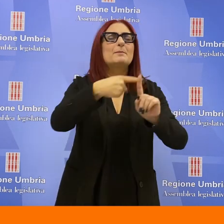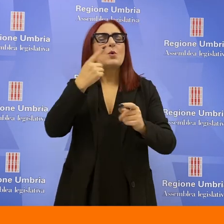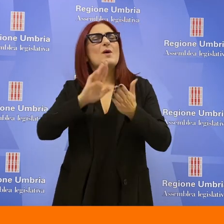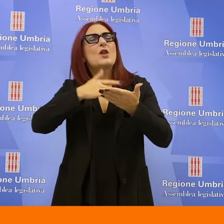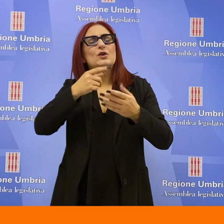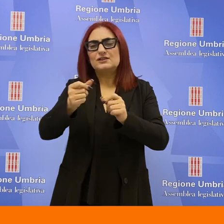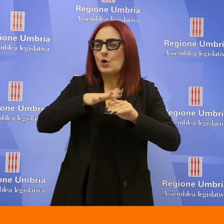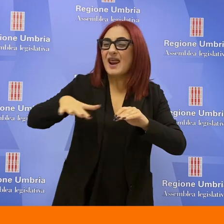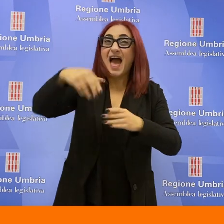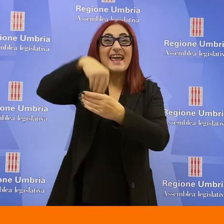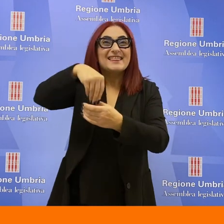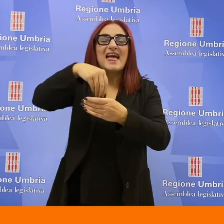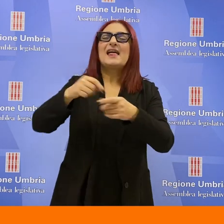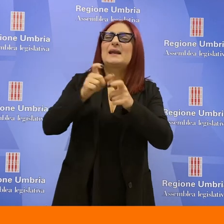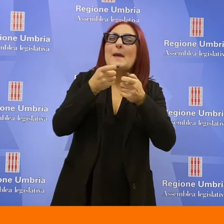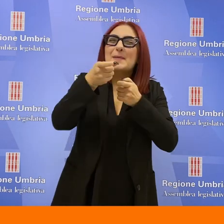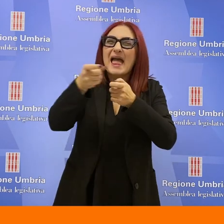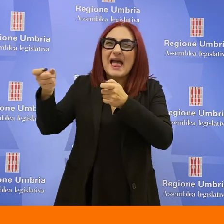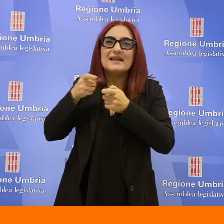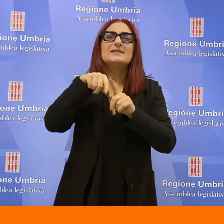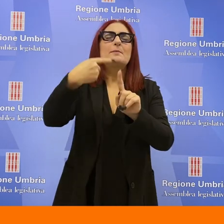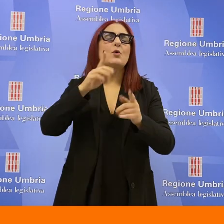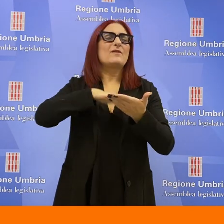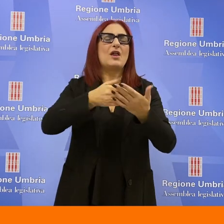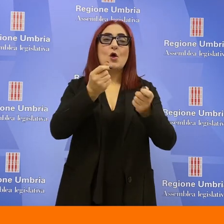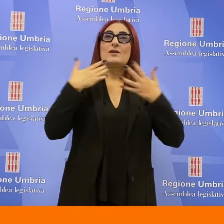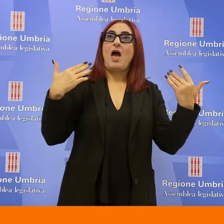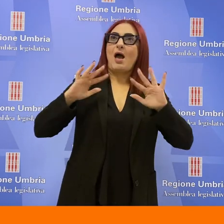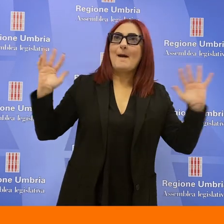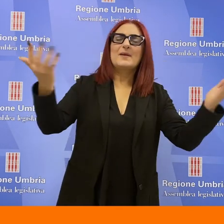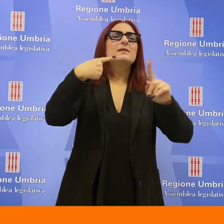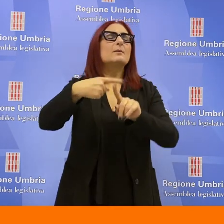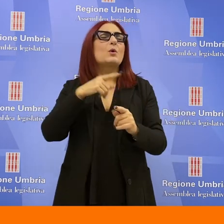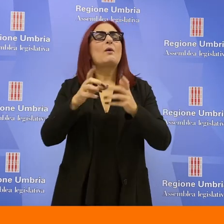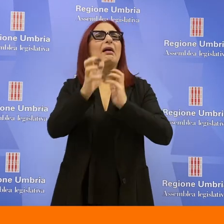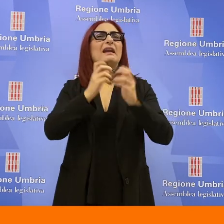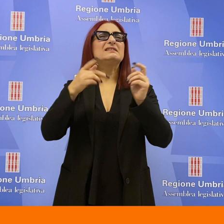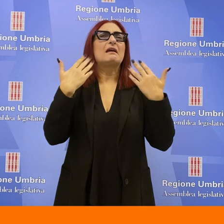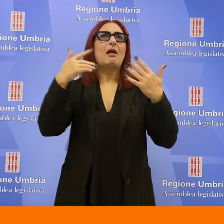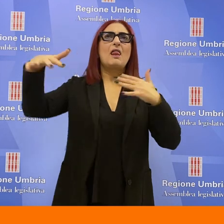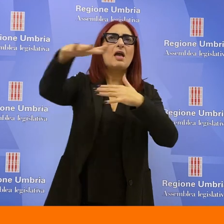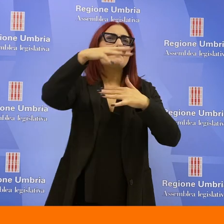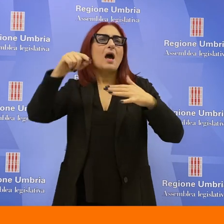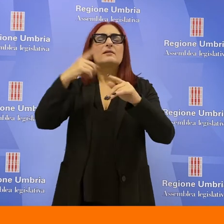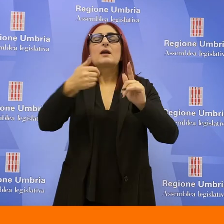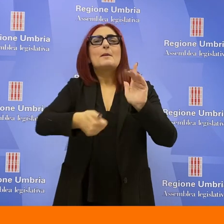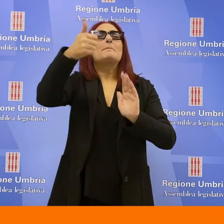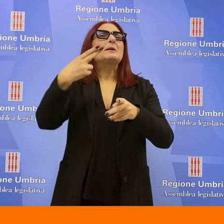valorizzazione delle aree interne e dei borghi, il valore collettivo dell'ambiente e la crisi climatica che per la prima volta viene